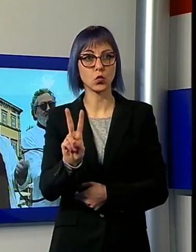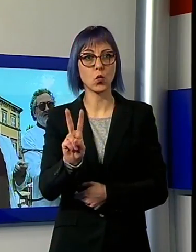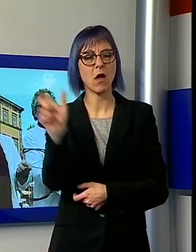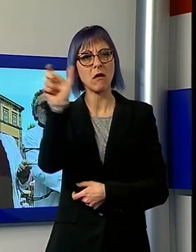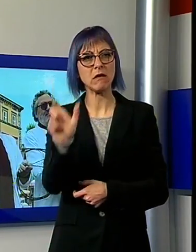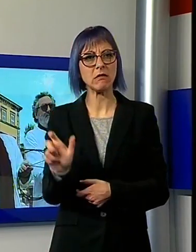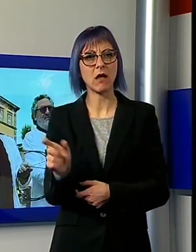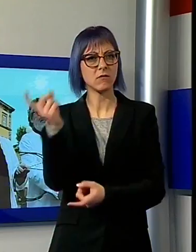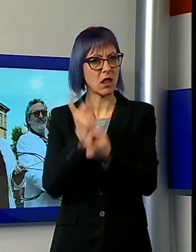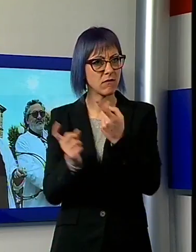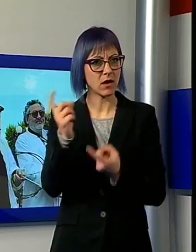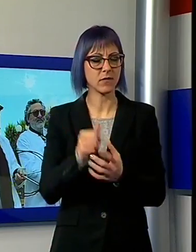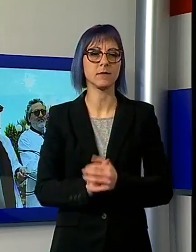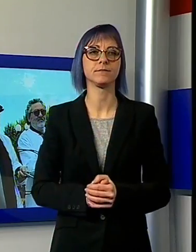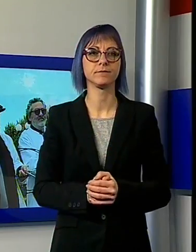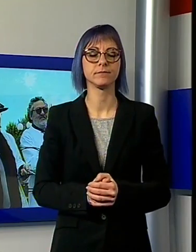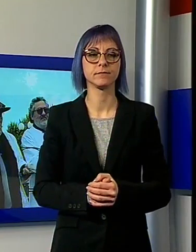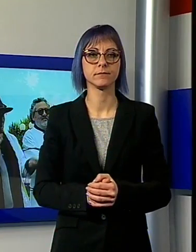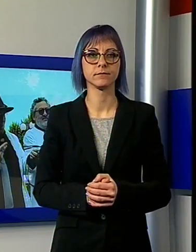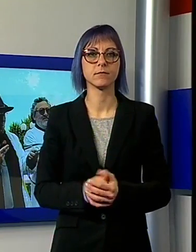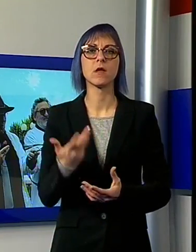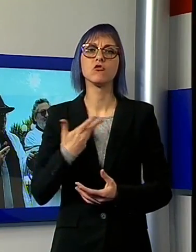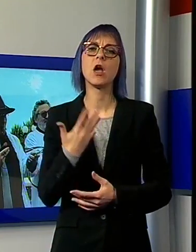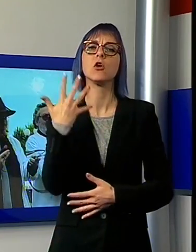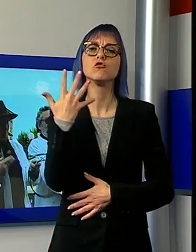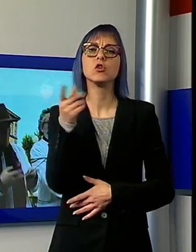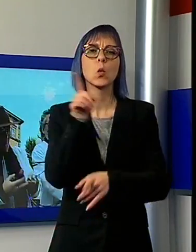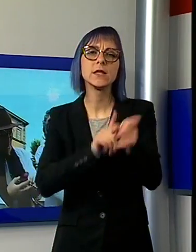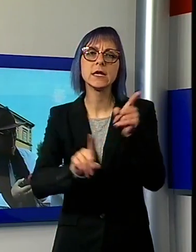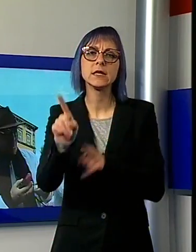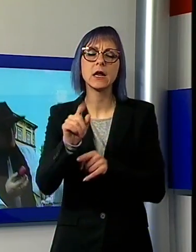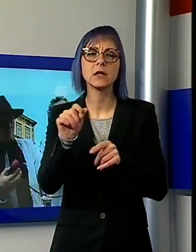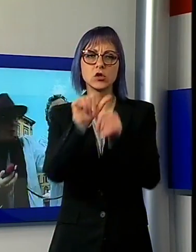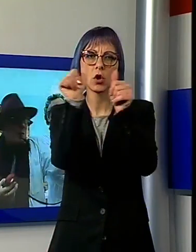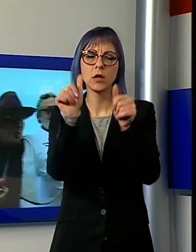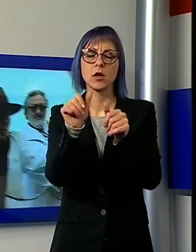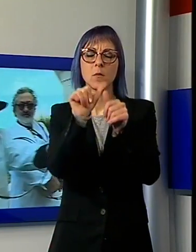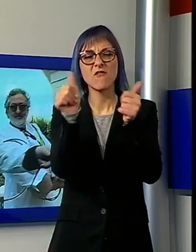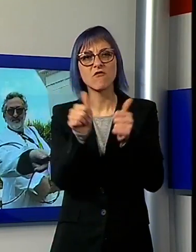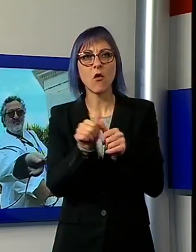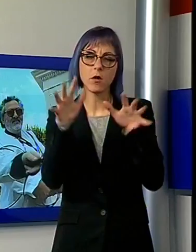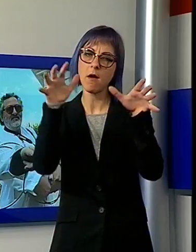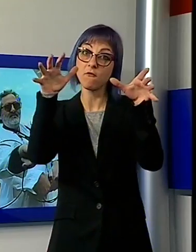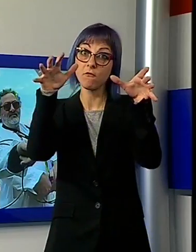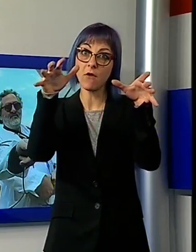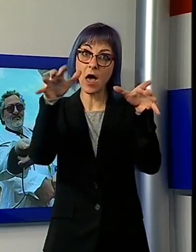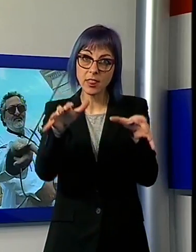del gruppo, Sarebbero cinque le segnalazioni di una figura riconducibile al fantasma dell'imperatore che si aggirerebbe dal 2015